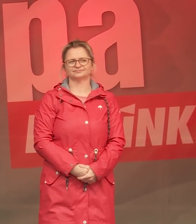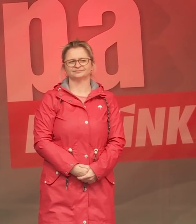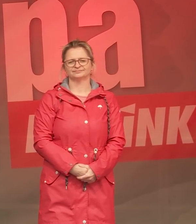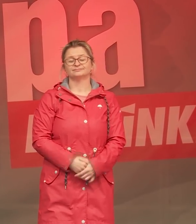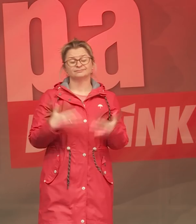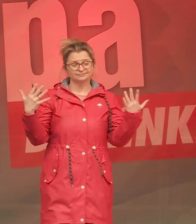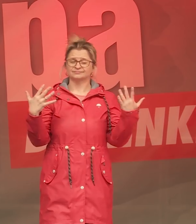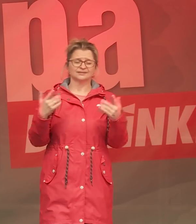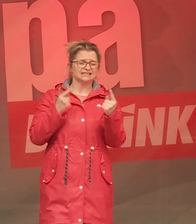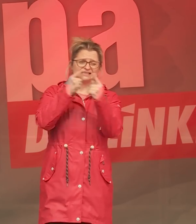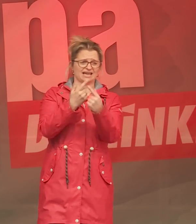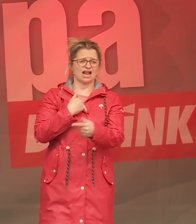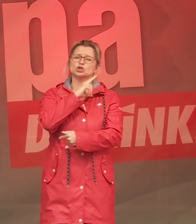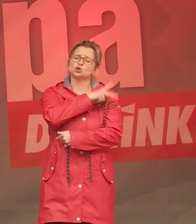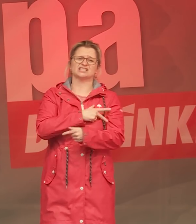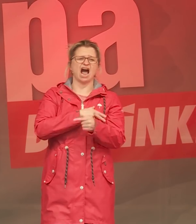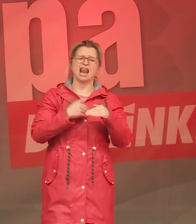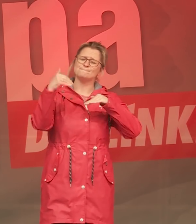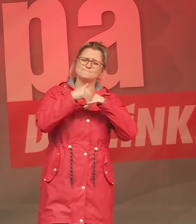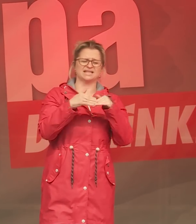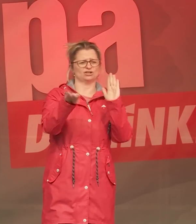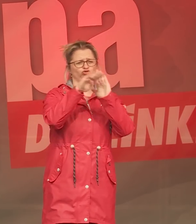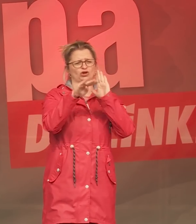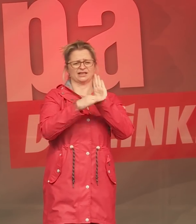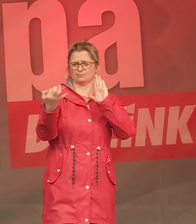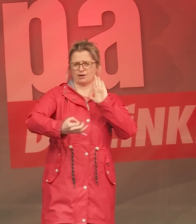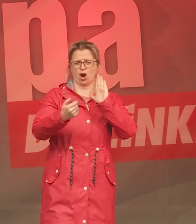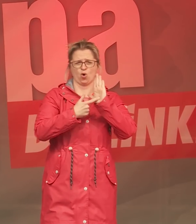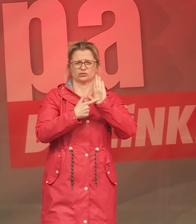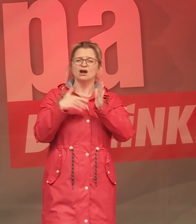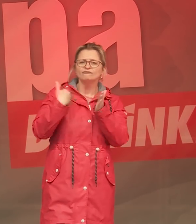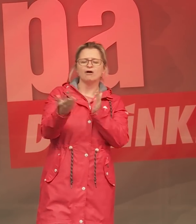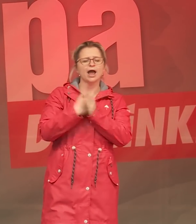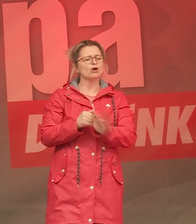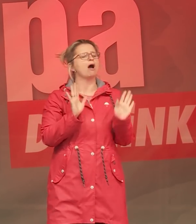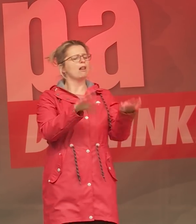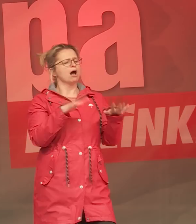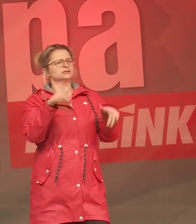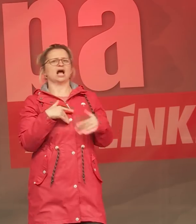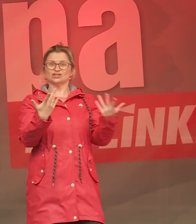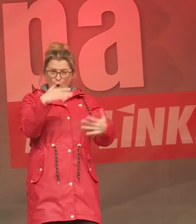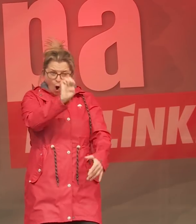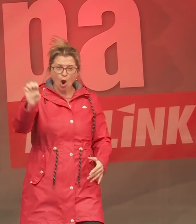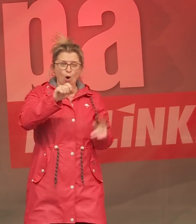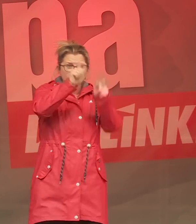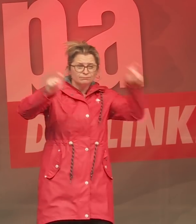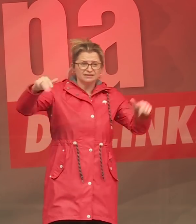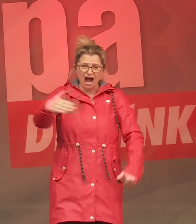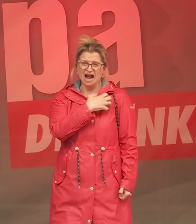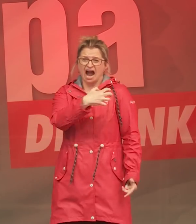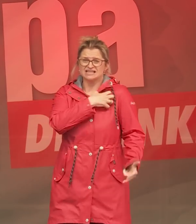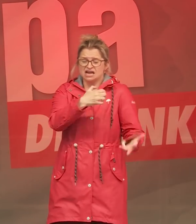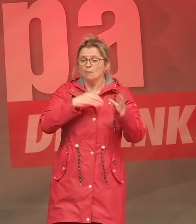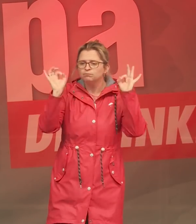Wir wollen soziale Mindeststandards durchsetzen. Wir wollen nicht weiter zusehen, wie in diesem reichen Europa immer mehr